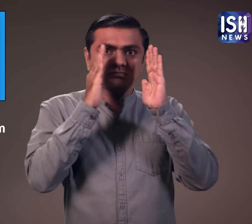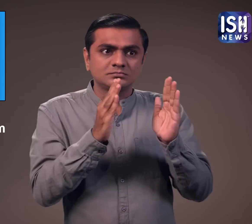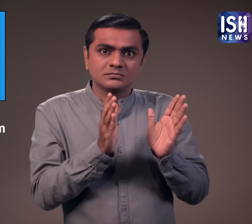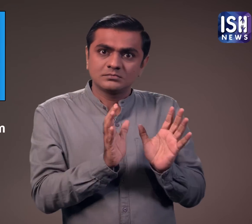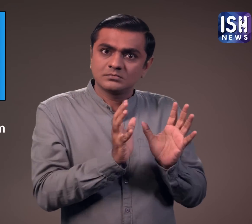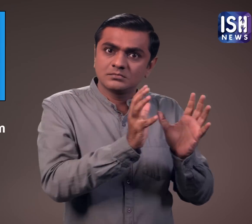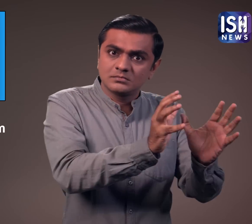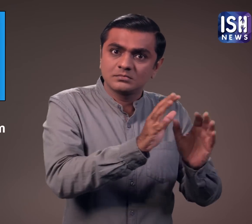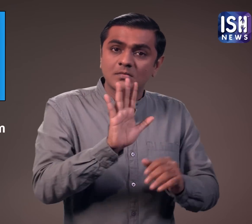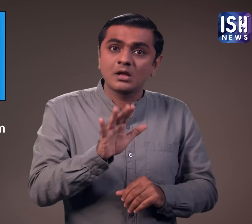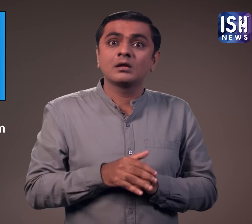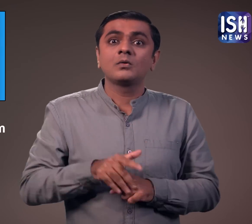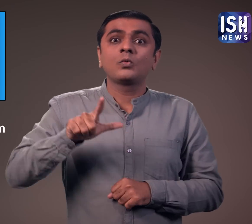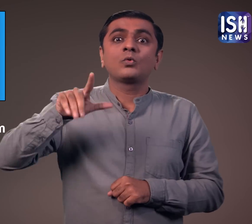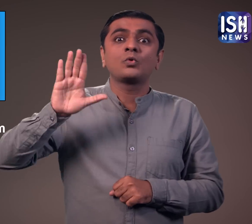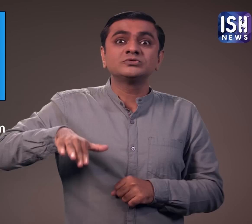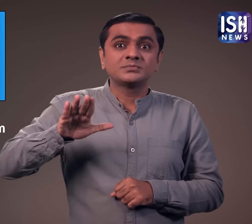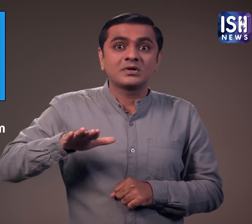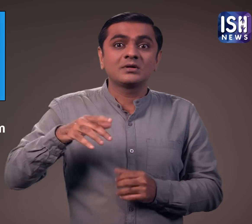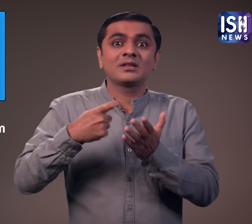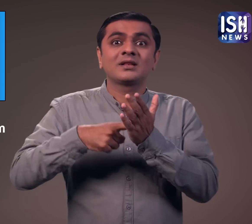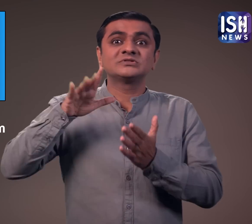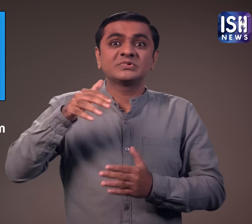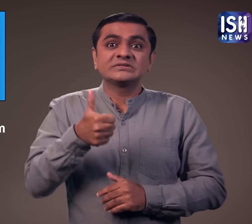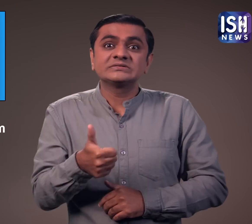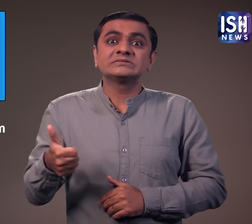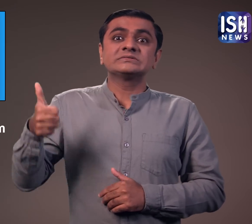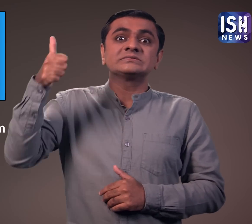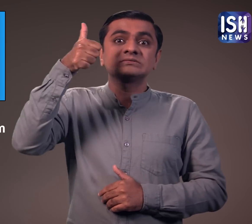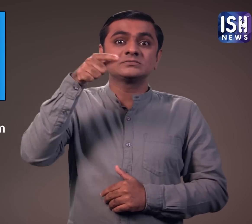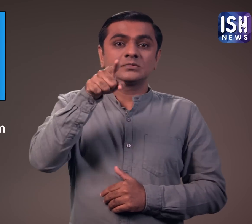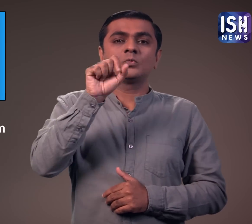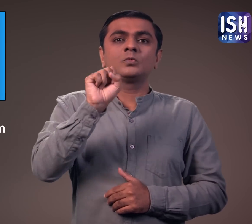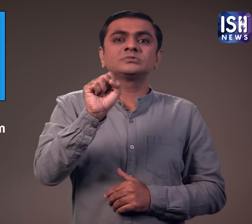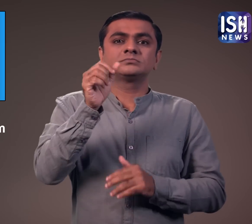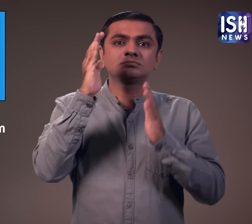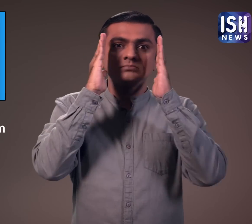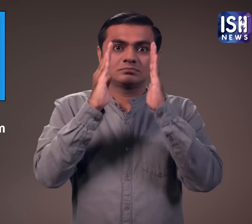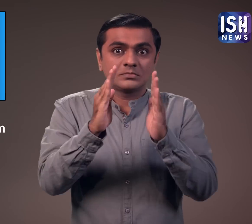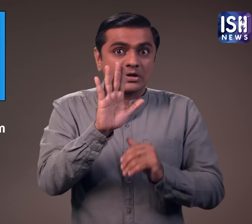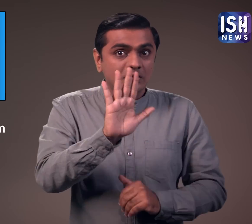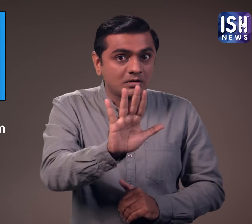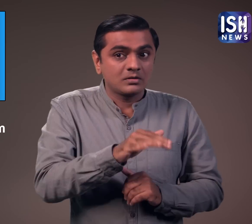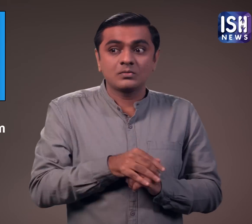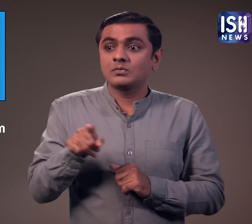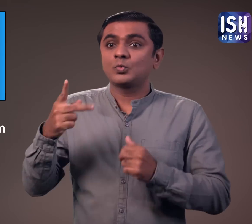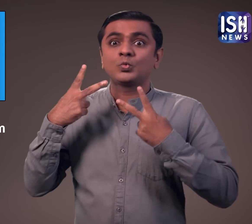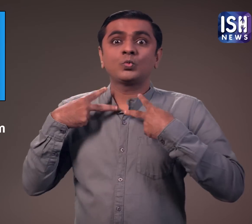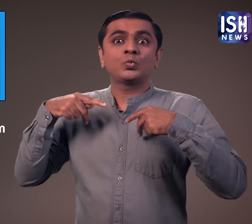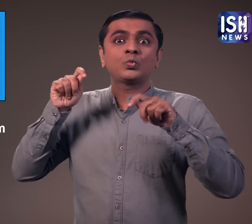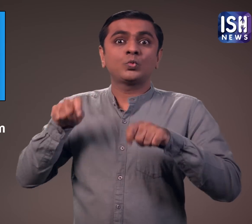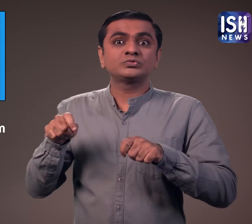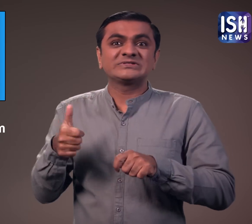सम्विदान, सांसत, सरकार और न्याय पालिका को अलग-अलग अधिकार देता